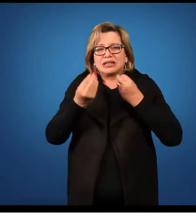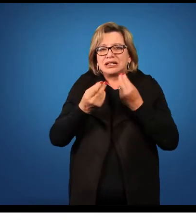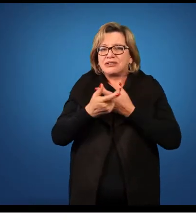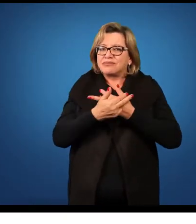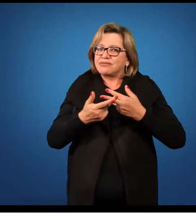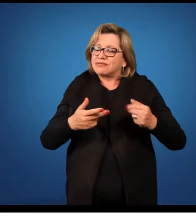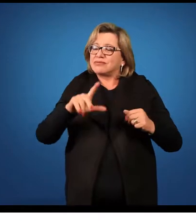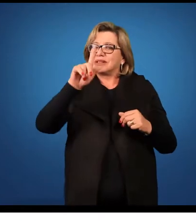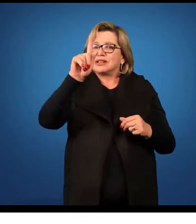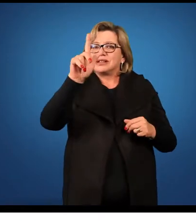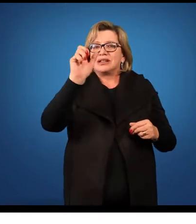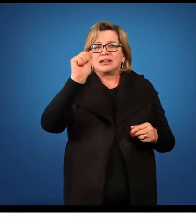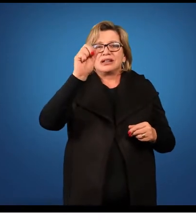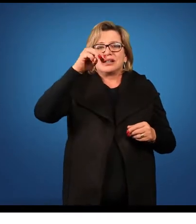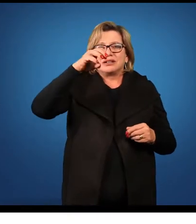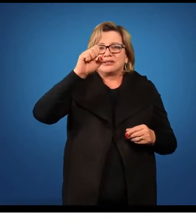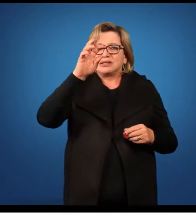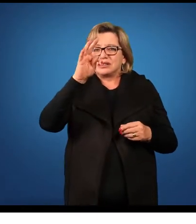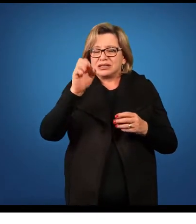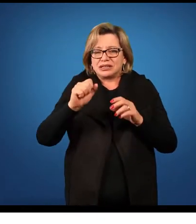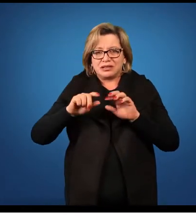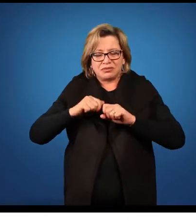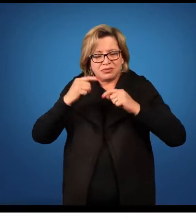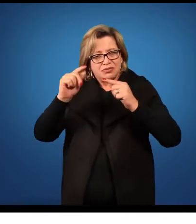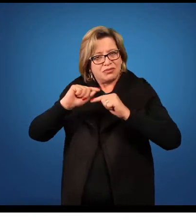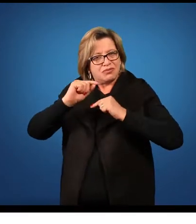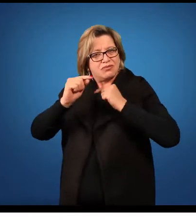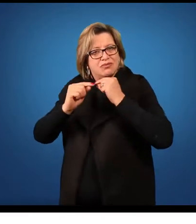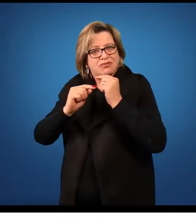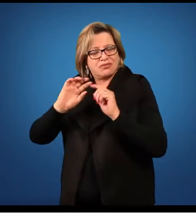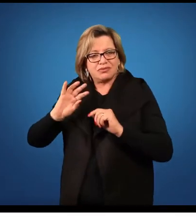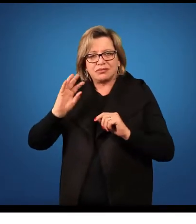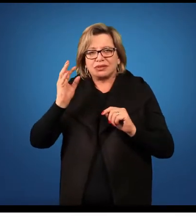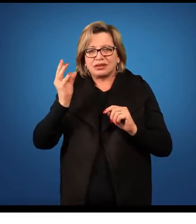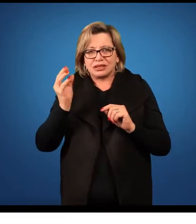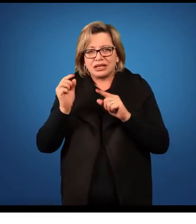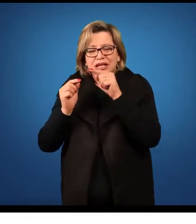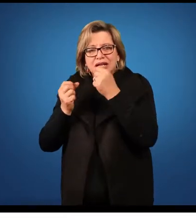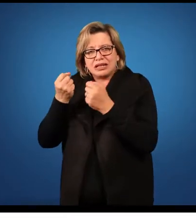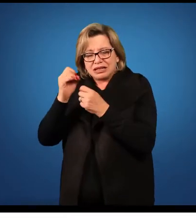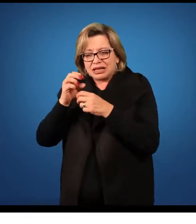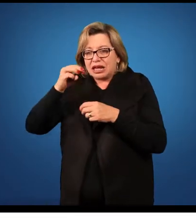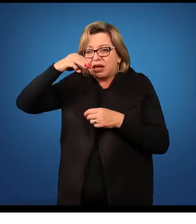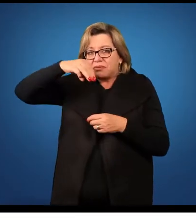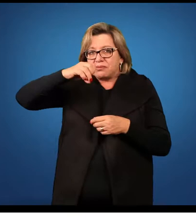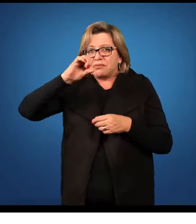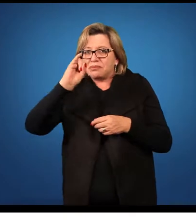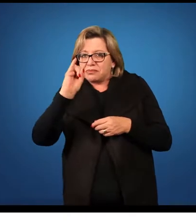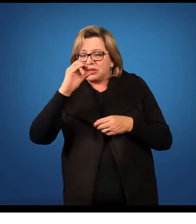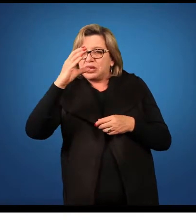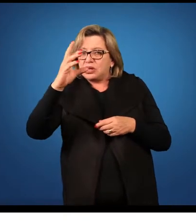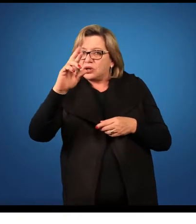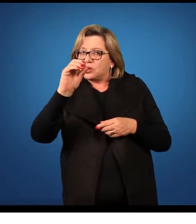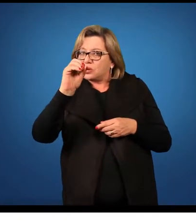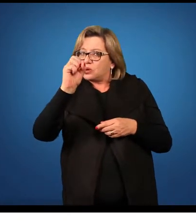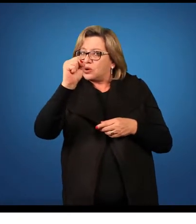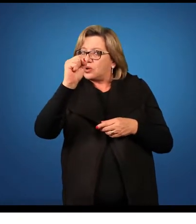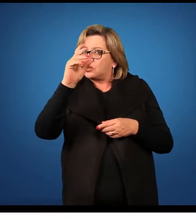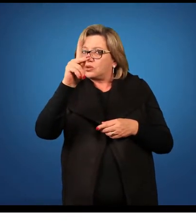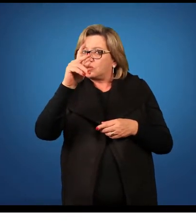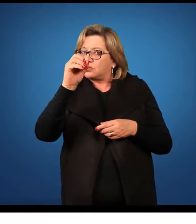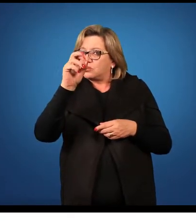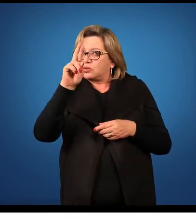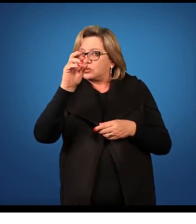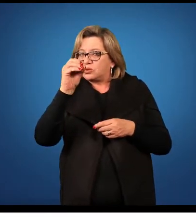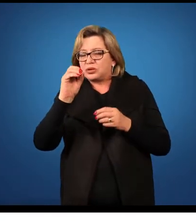distintos que derivam a partir desses esporos. A partir do micrósporo, após a sua germinação, nós temos a formação